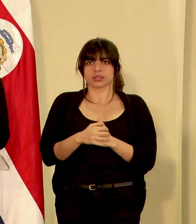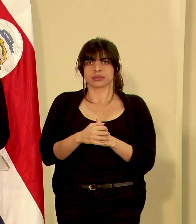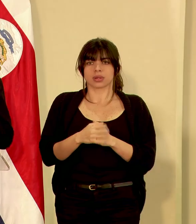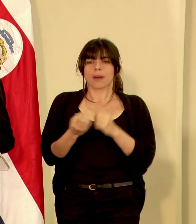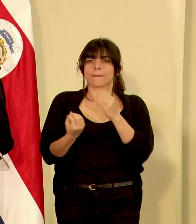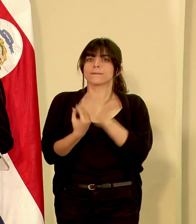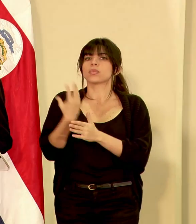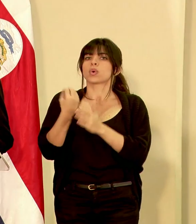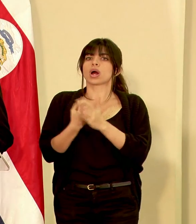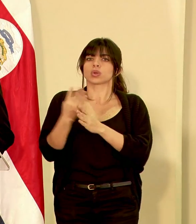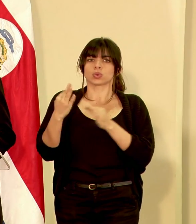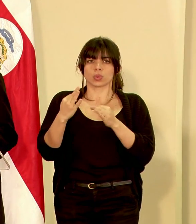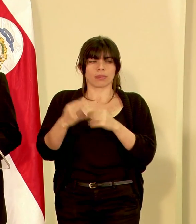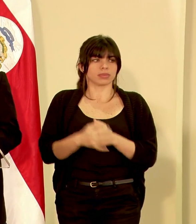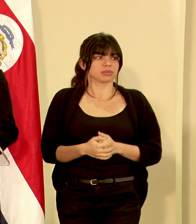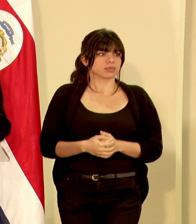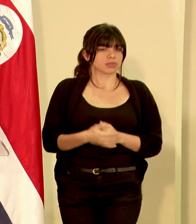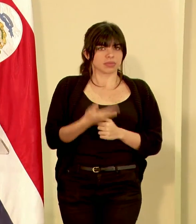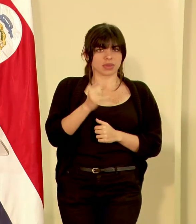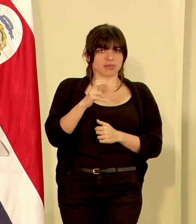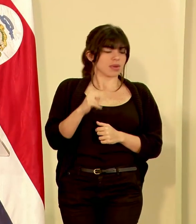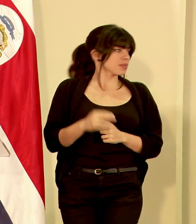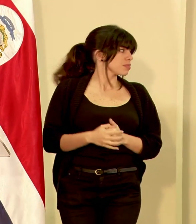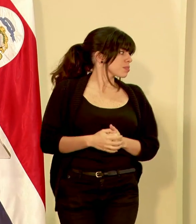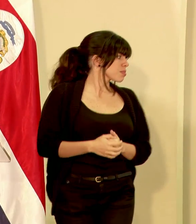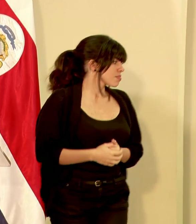volcán Turrealba. Don Iván.